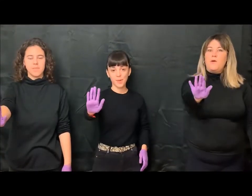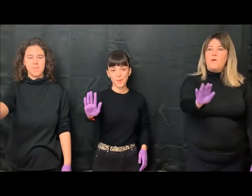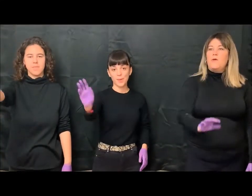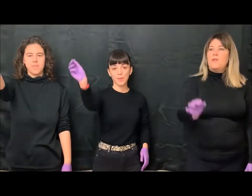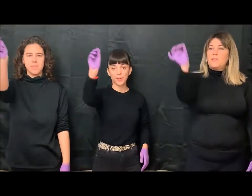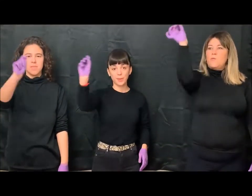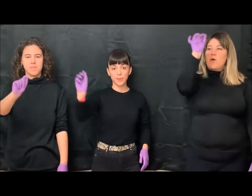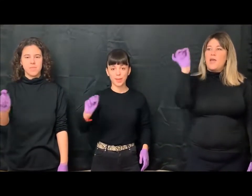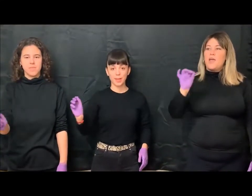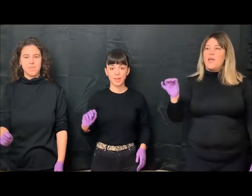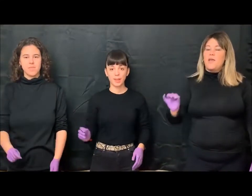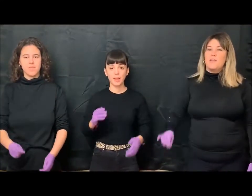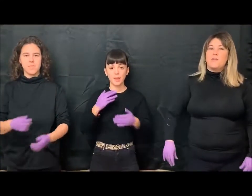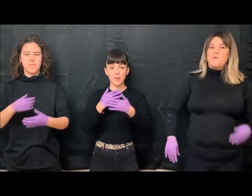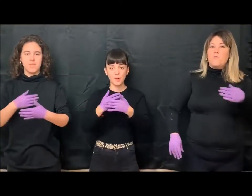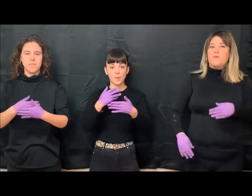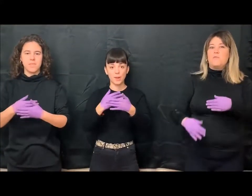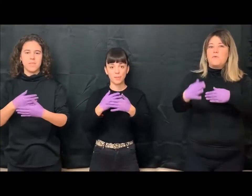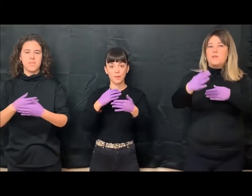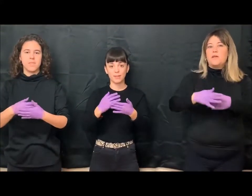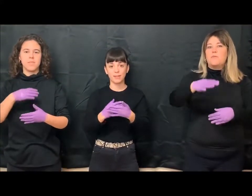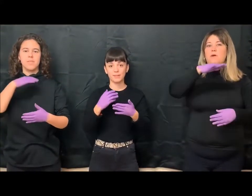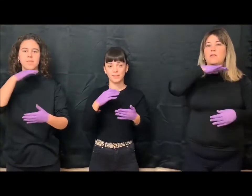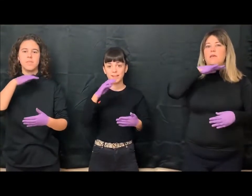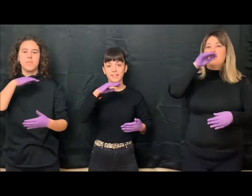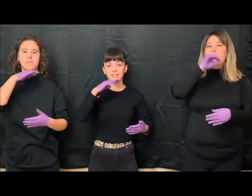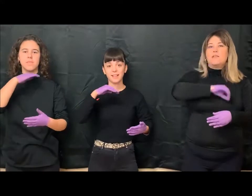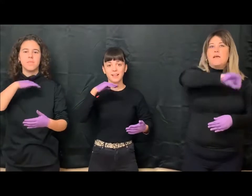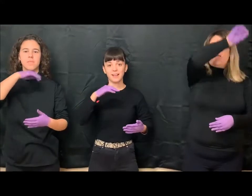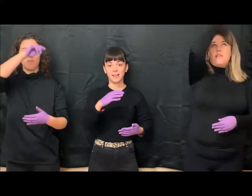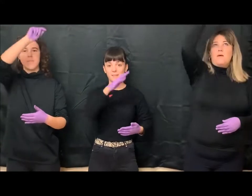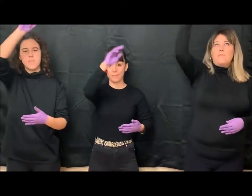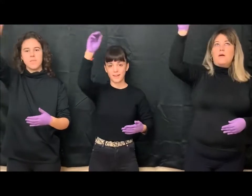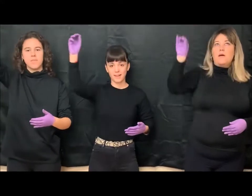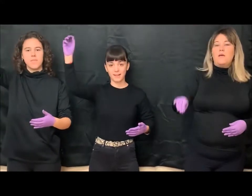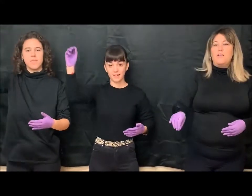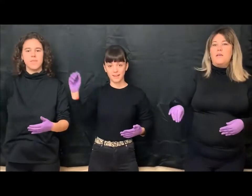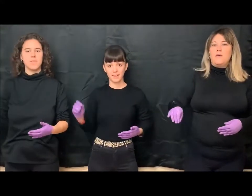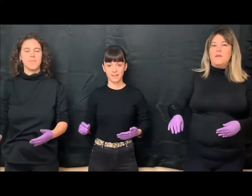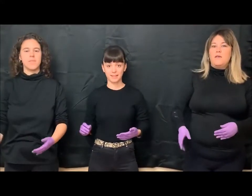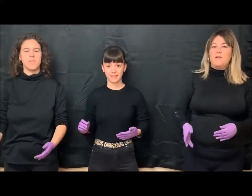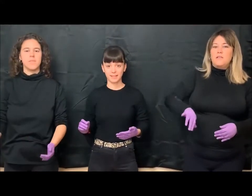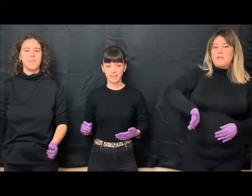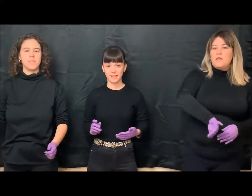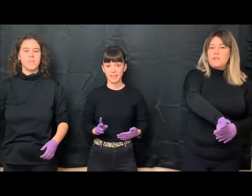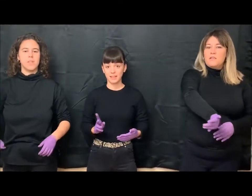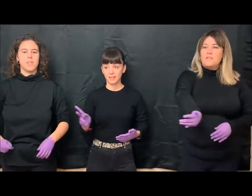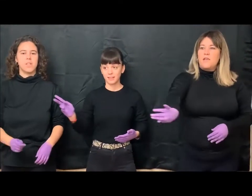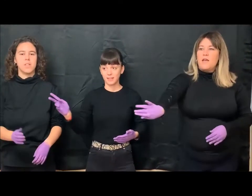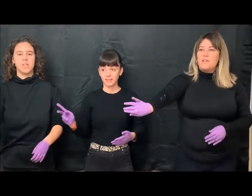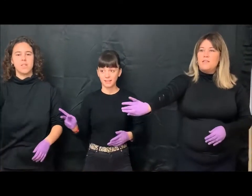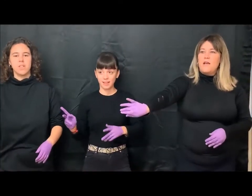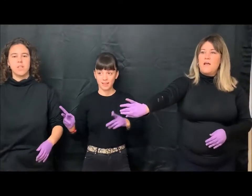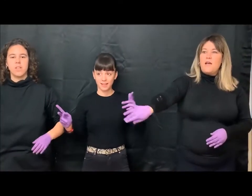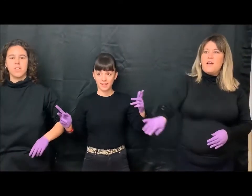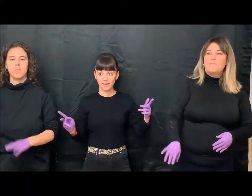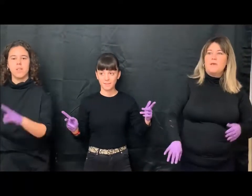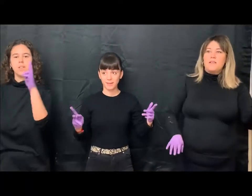Pero dibujé una puerta violeta en la pared Y al entrar